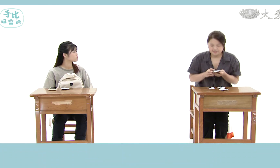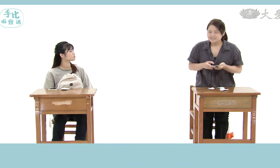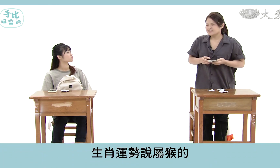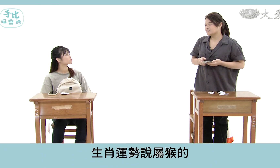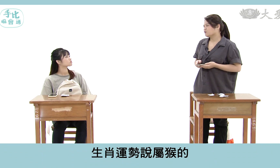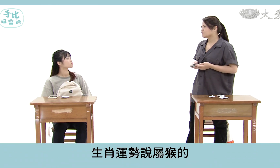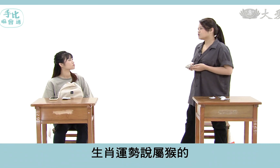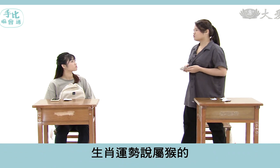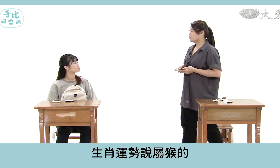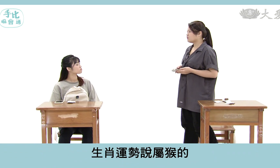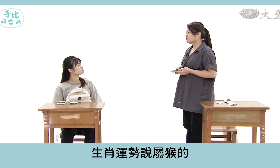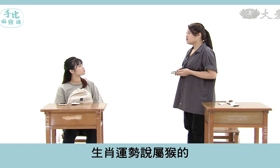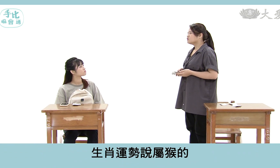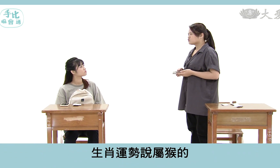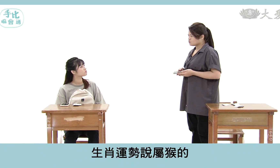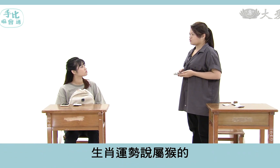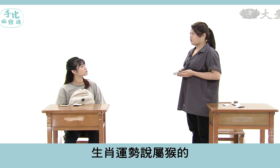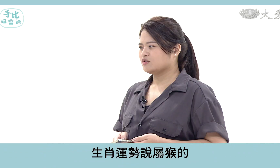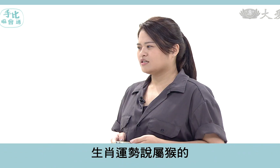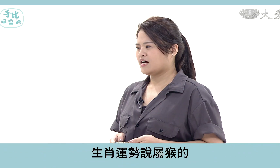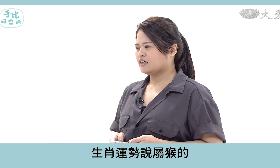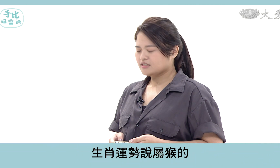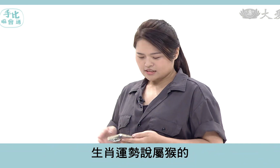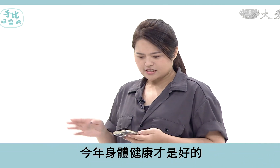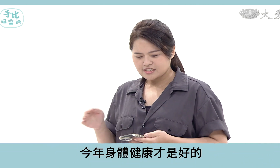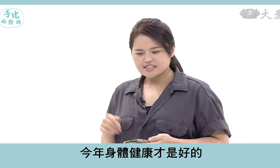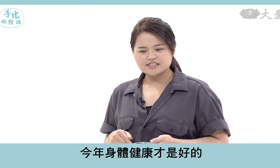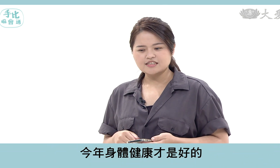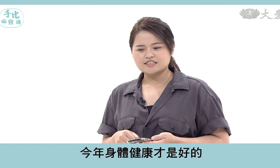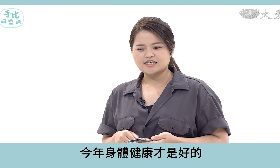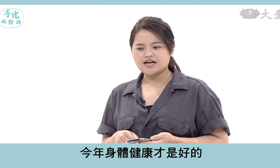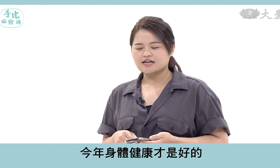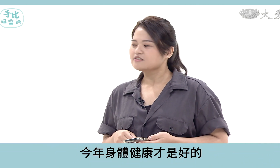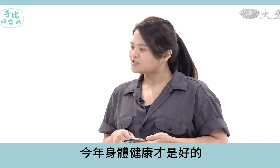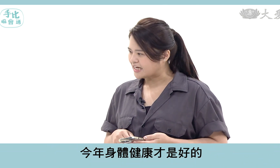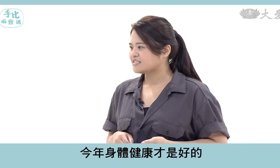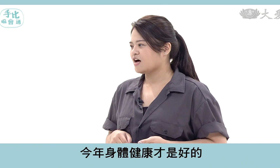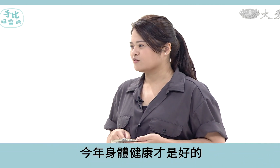生肖孕是说属猴的啊今年身体健康才是好的